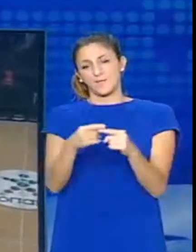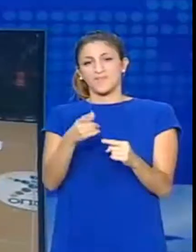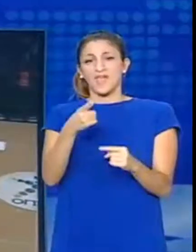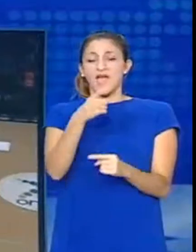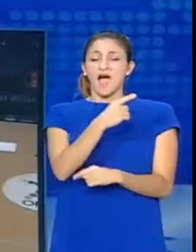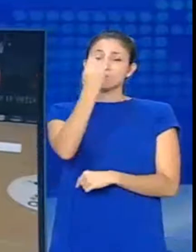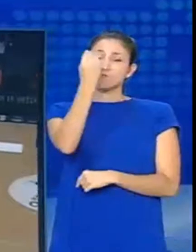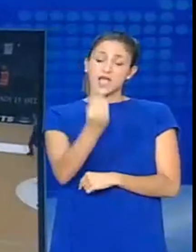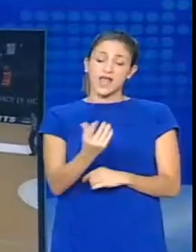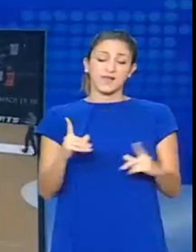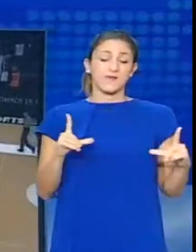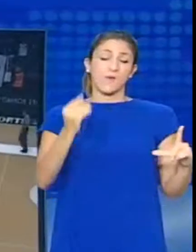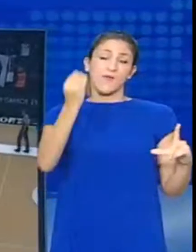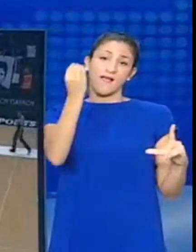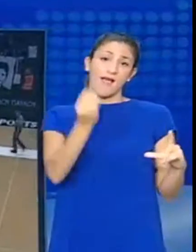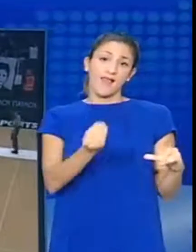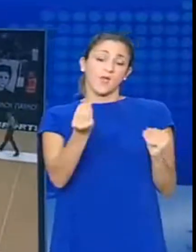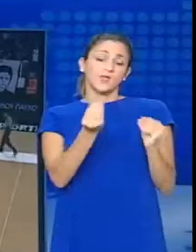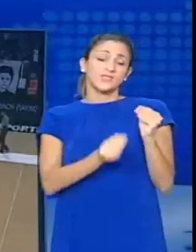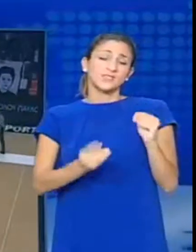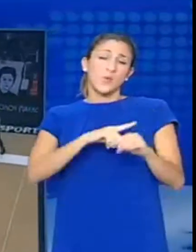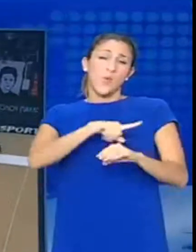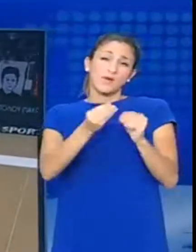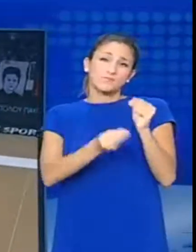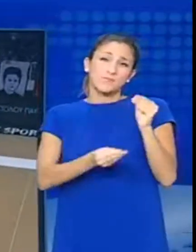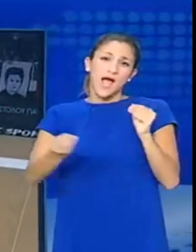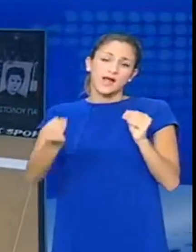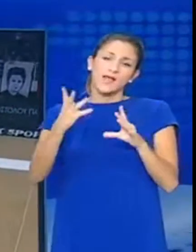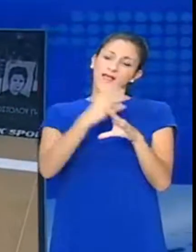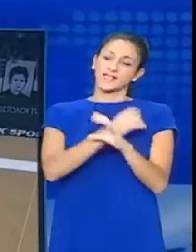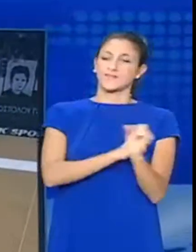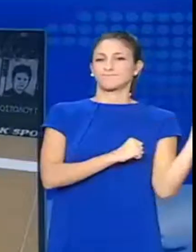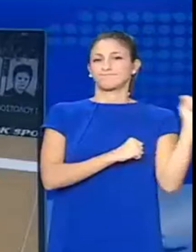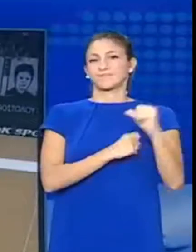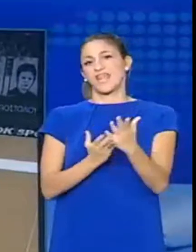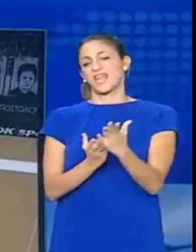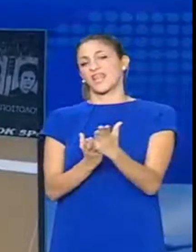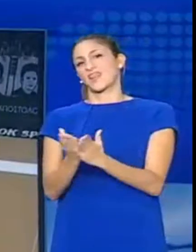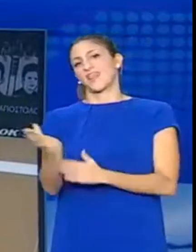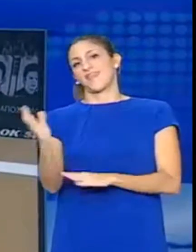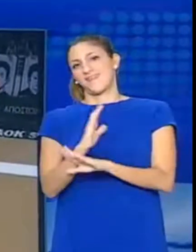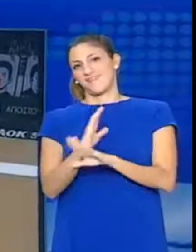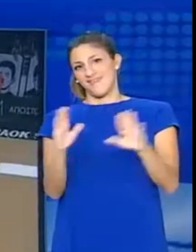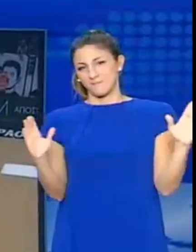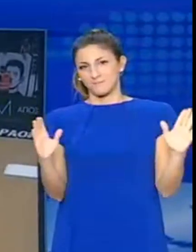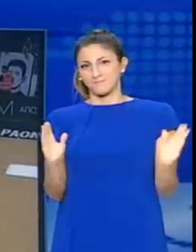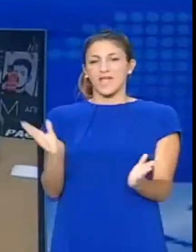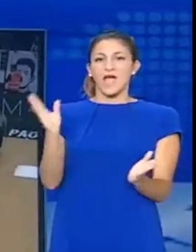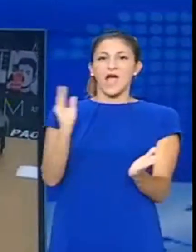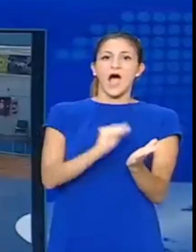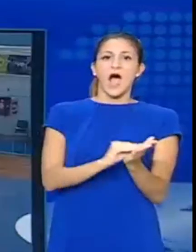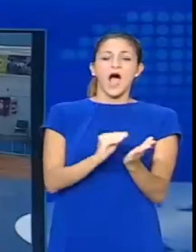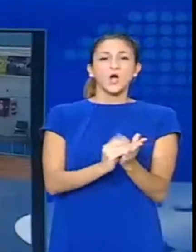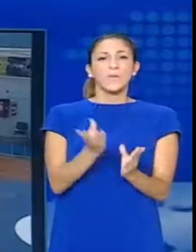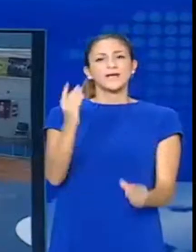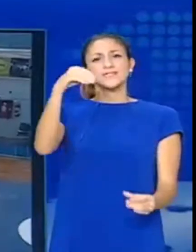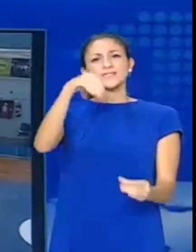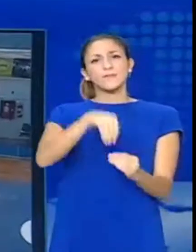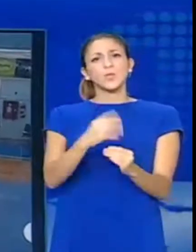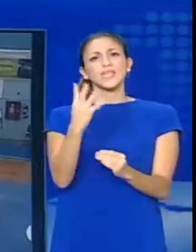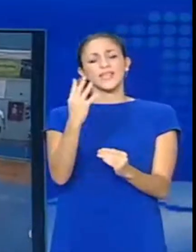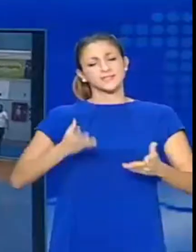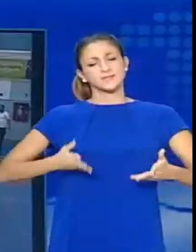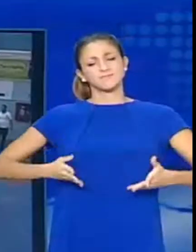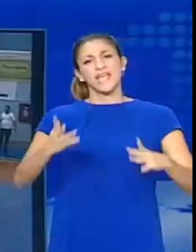κίτριοι του Βαγγέλη Αγγέλου ήταν καλύτεροι στο κλειστό της πηλαίας και επικράτησαν δίκαια στο παραδοσιακό ντερμπι της Θεσσαλονίκης. Τη συμμετοχή τους στους